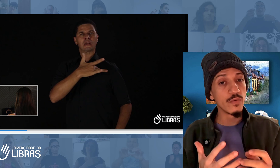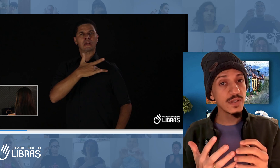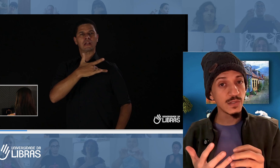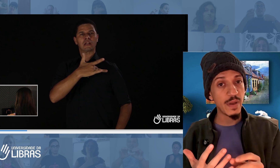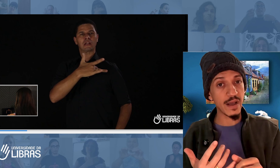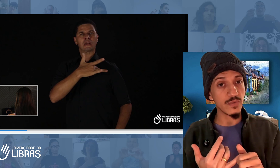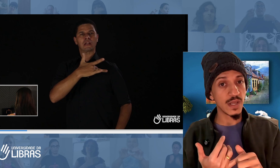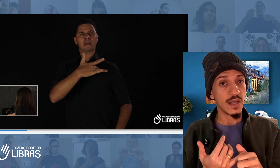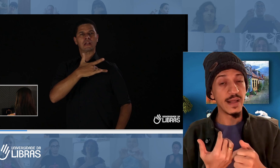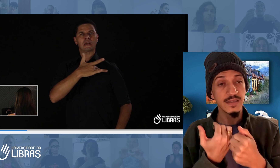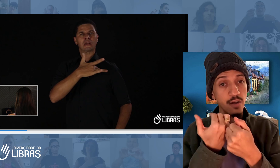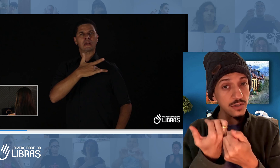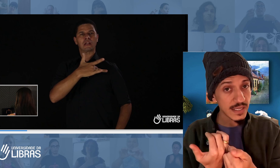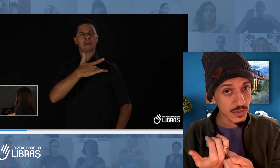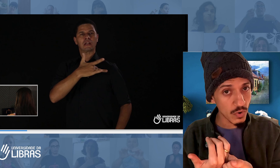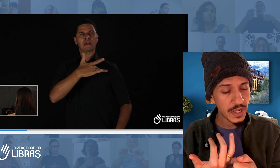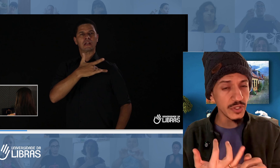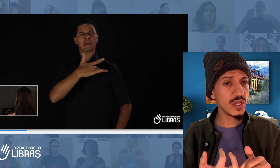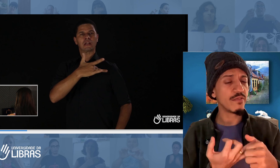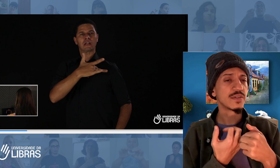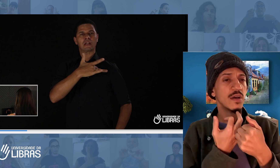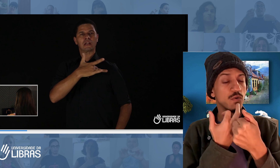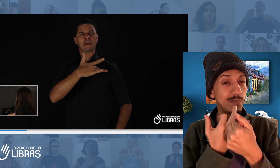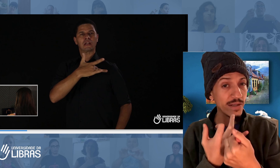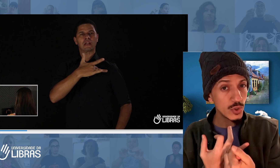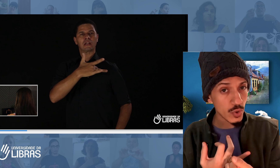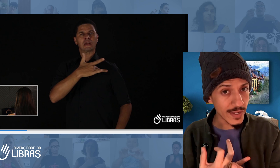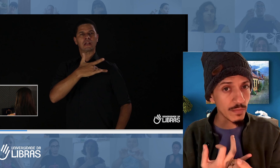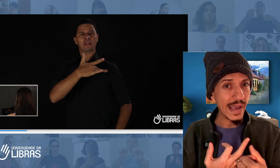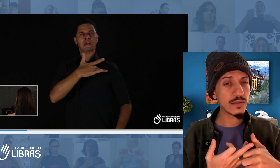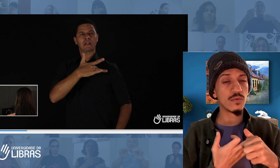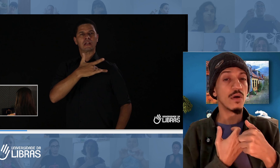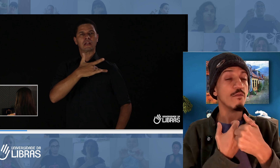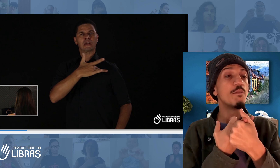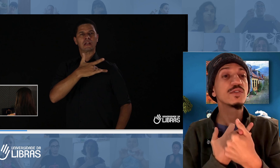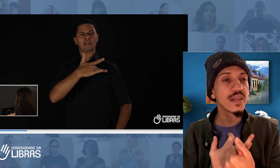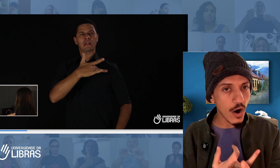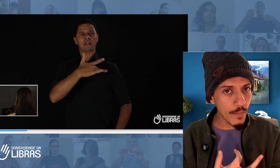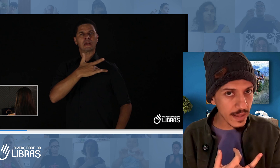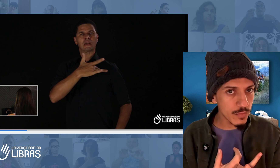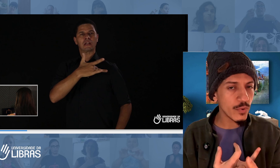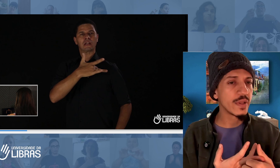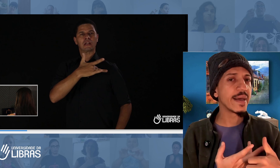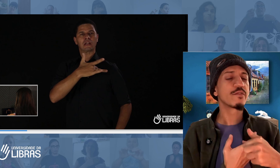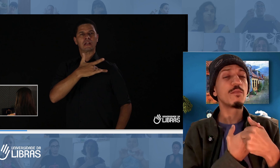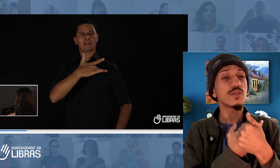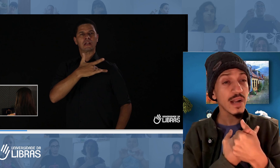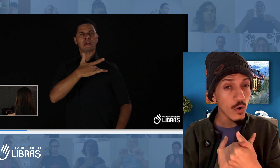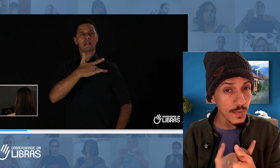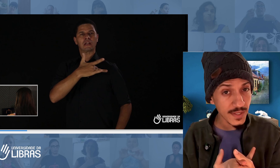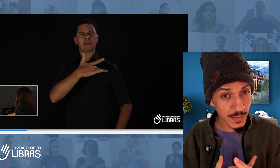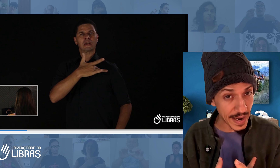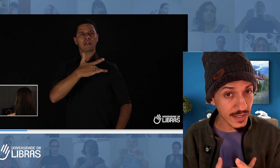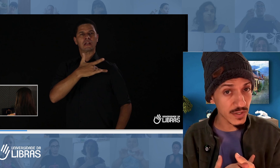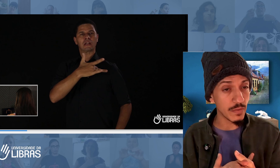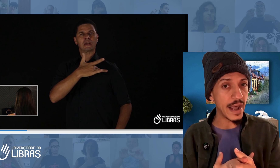aspectos das neurociências cognitivas, nos bastidores do método. Vou mostrar o método por dentro. Vou mostrar algumas das práticas do método.